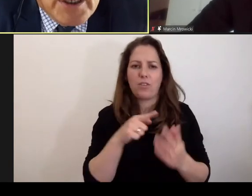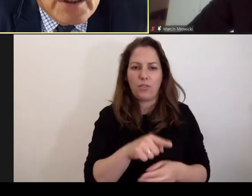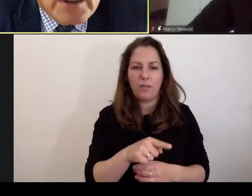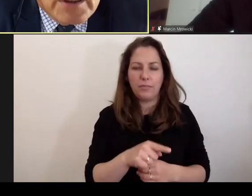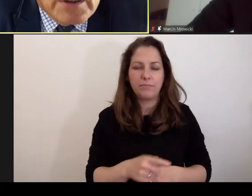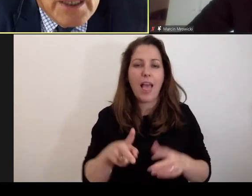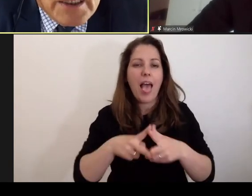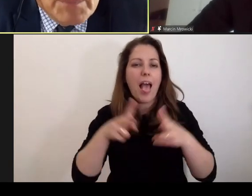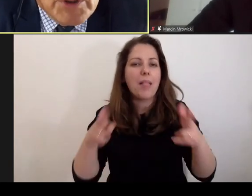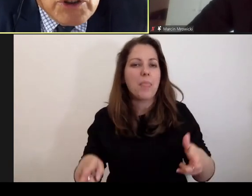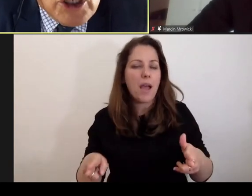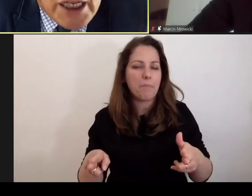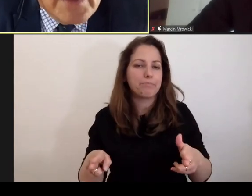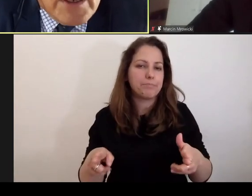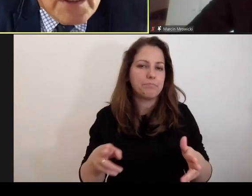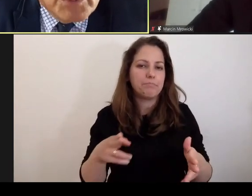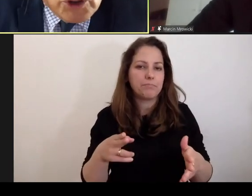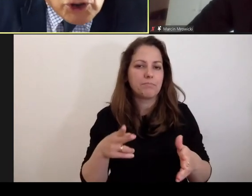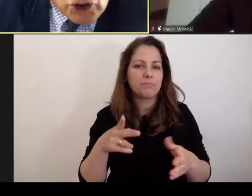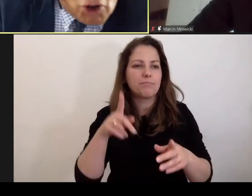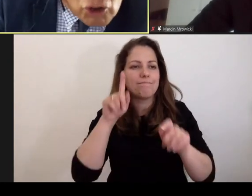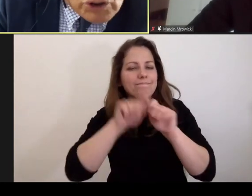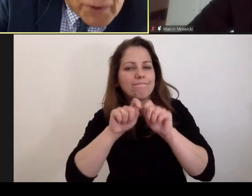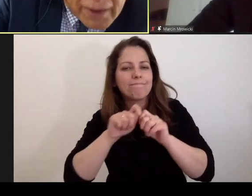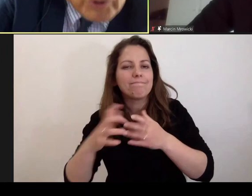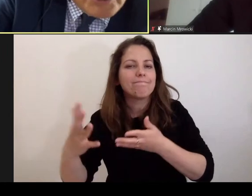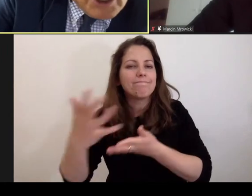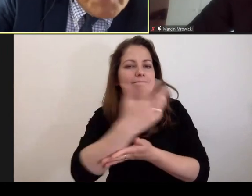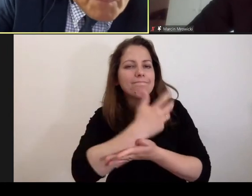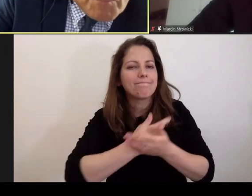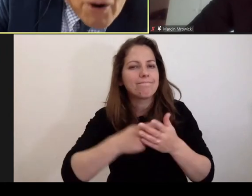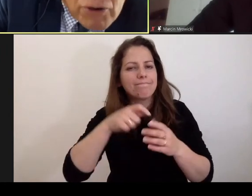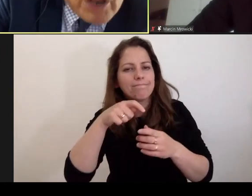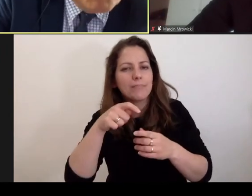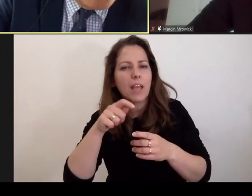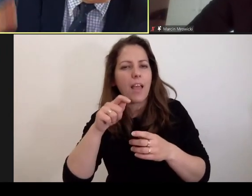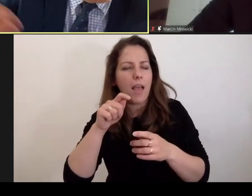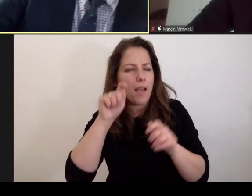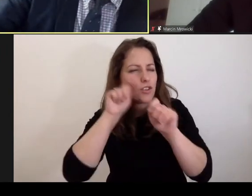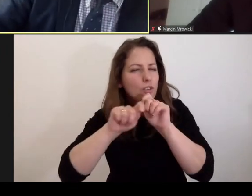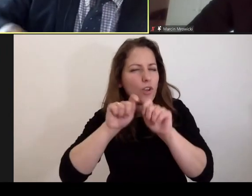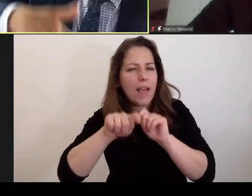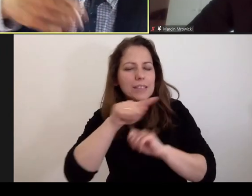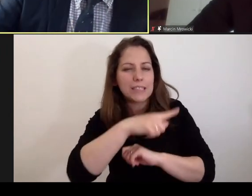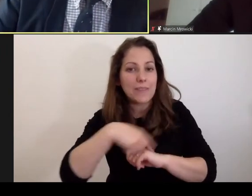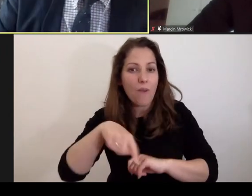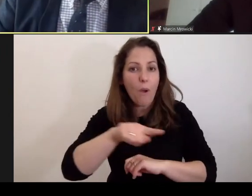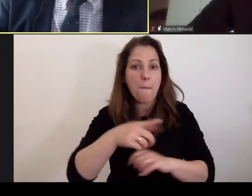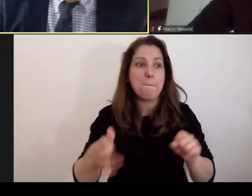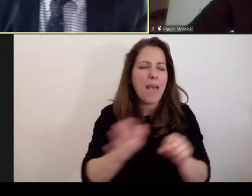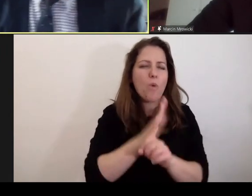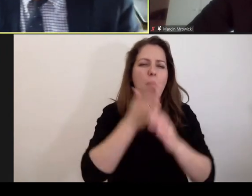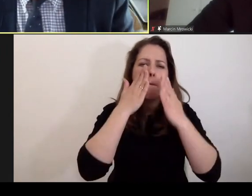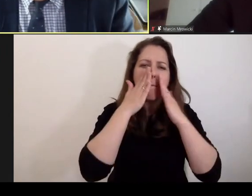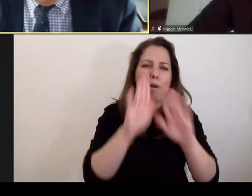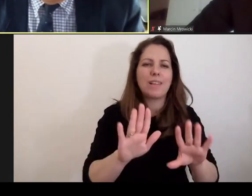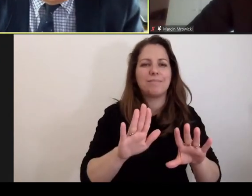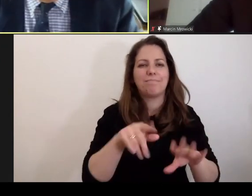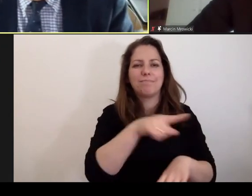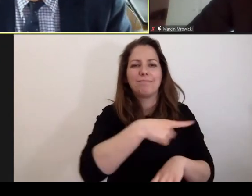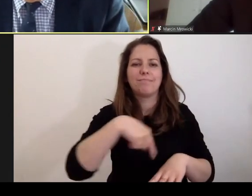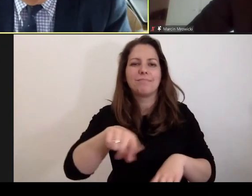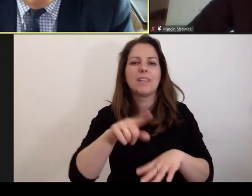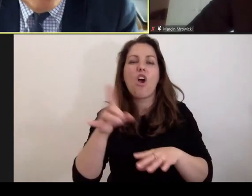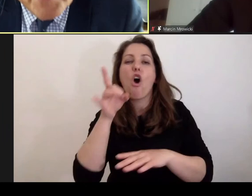etapie śledztwa następuje dysklożow, ewidentnie, pełne pokazanie wszystkich zabawek, którymi